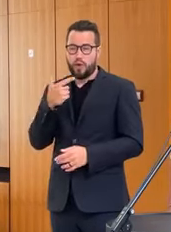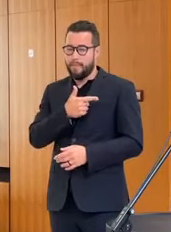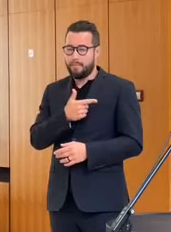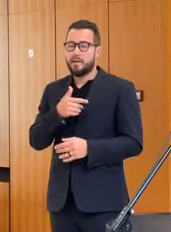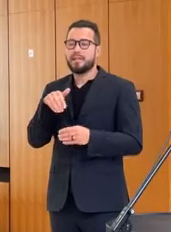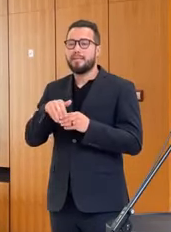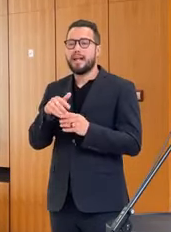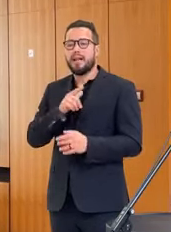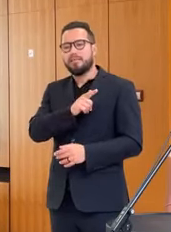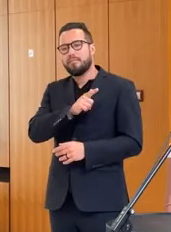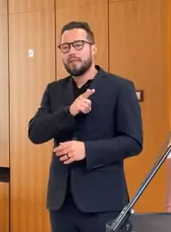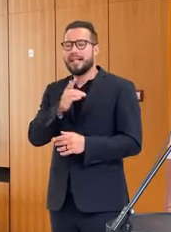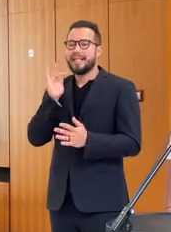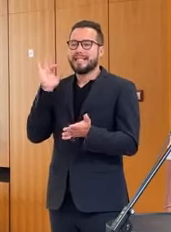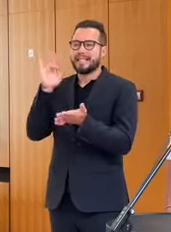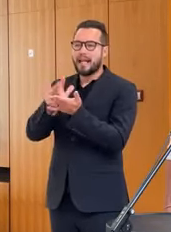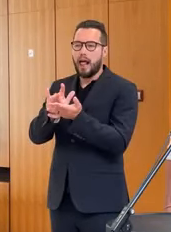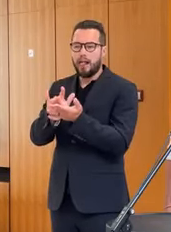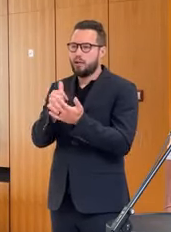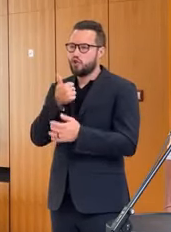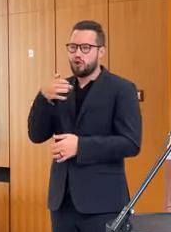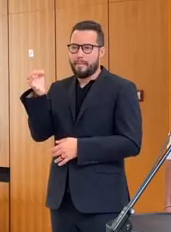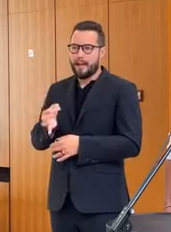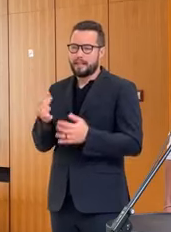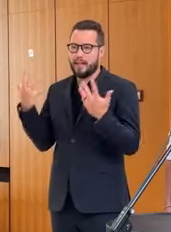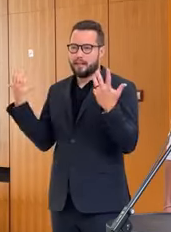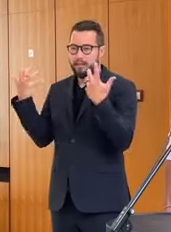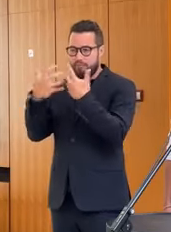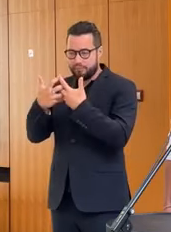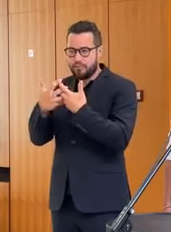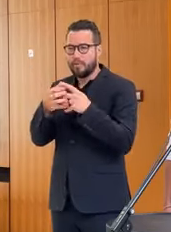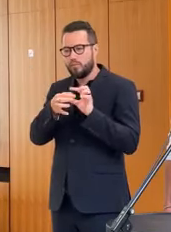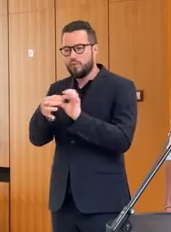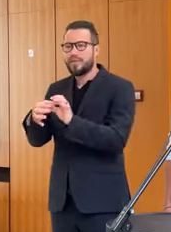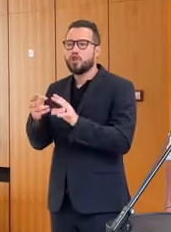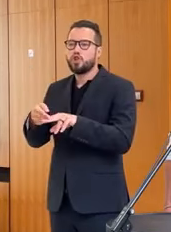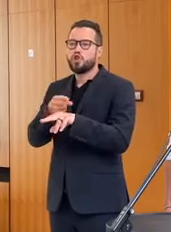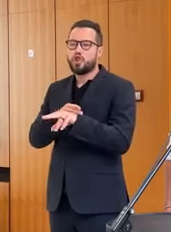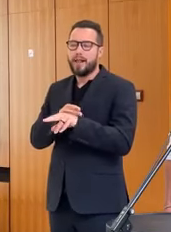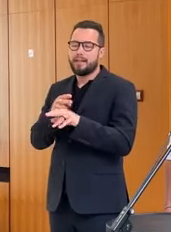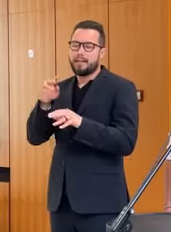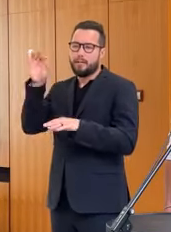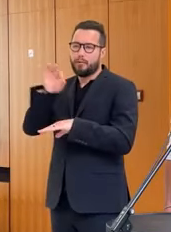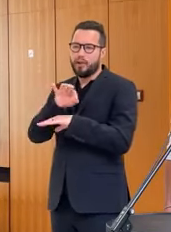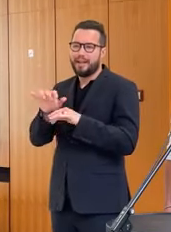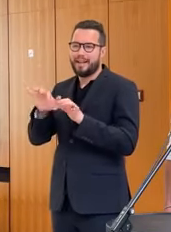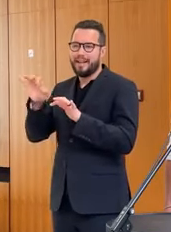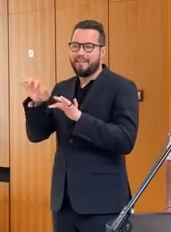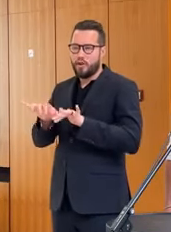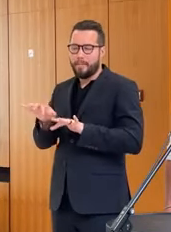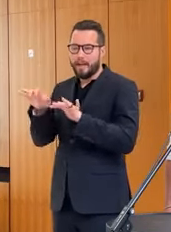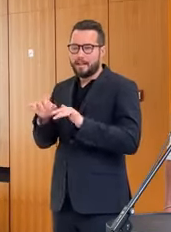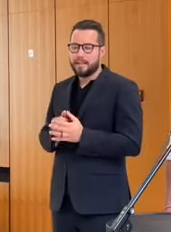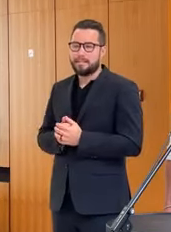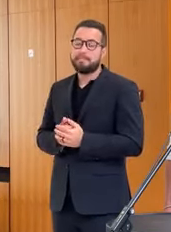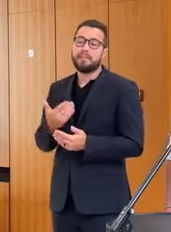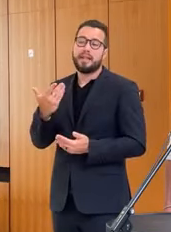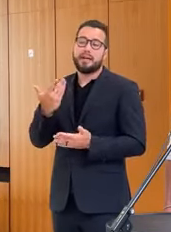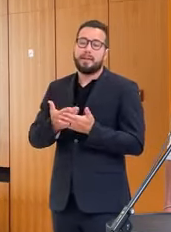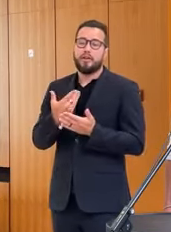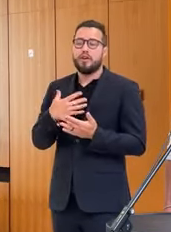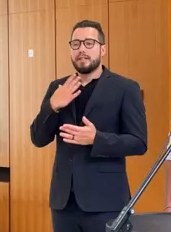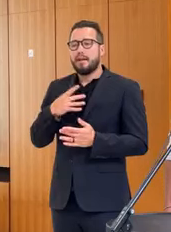100% prelínajú, čo sa týka štátnej informatizácie. Takže ja by som možno pár slov